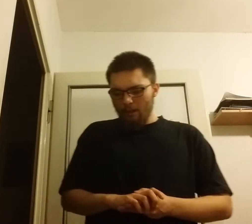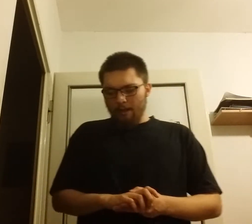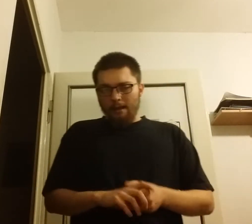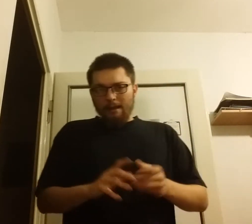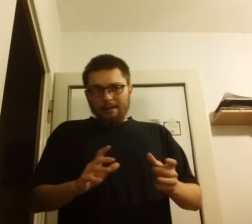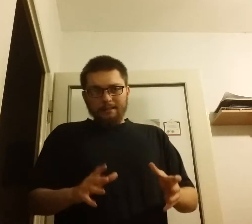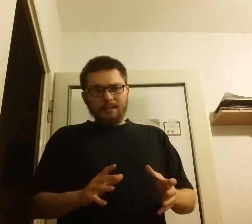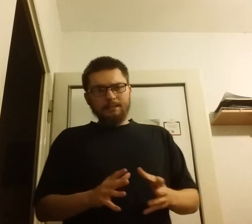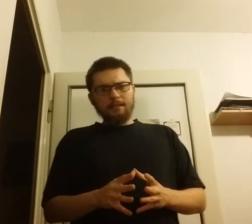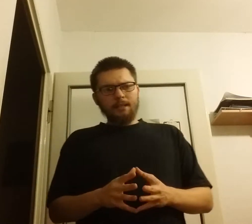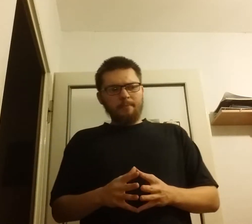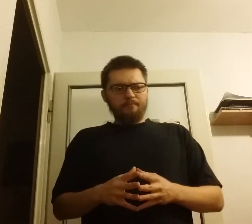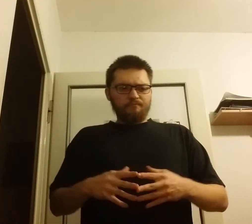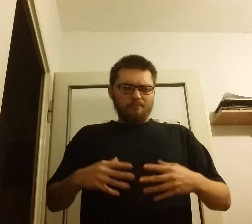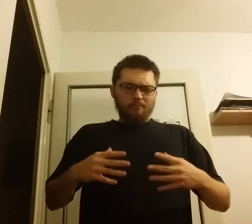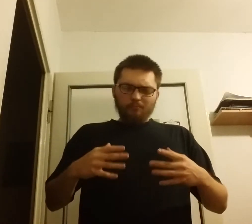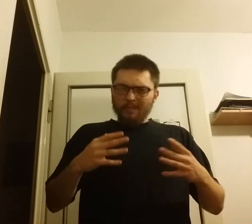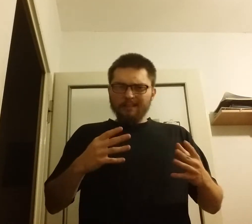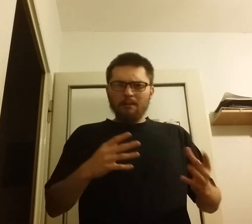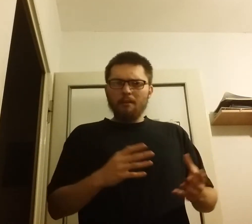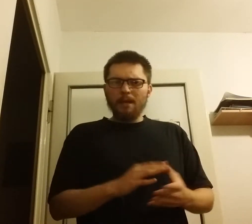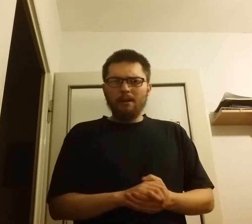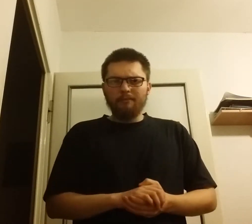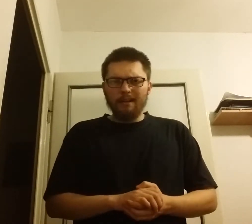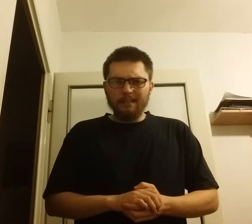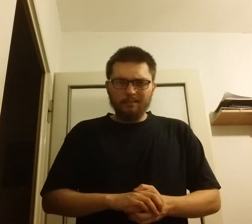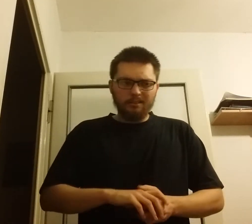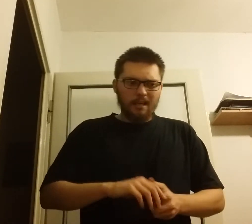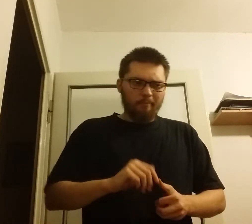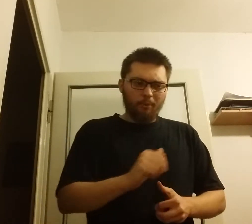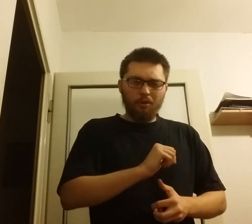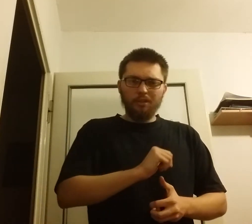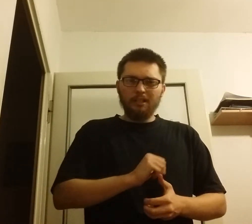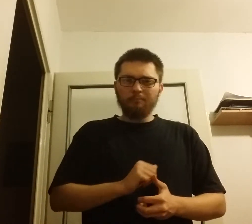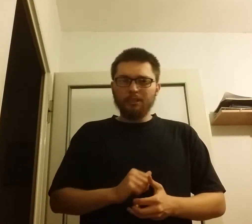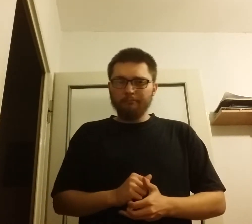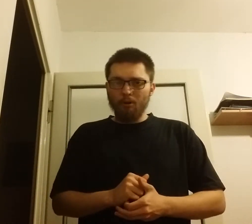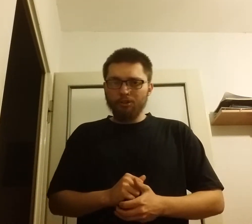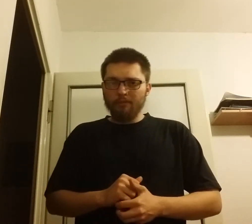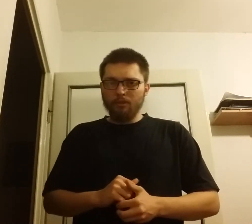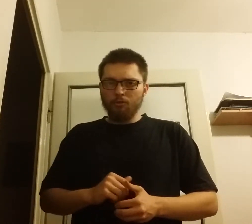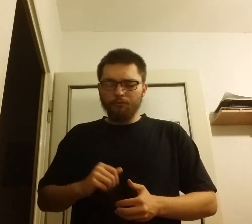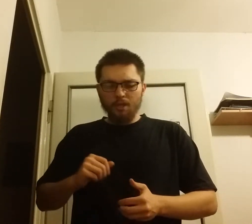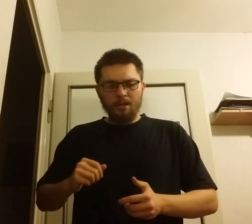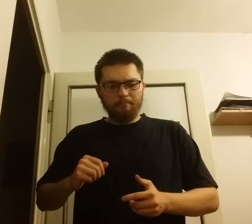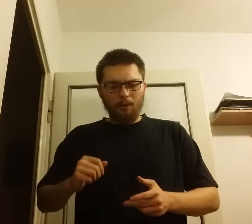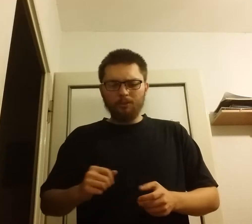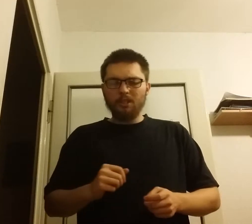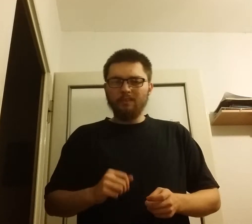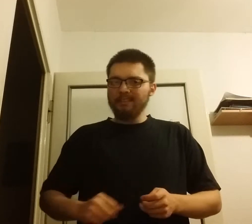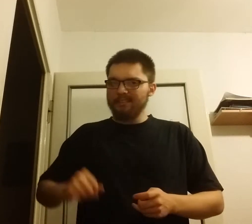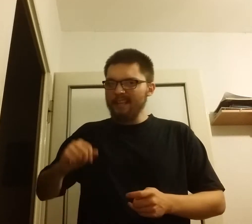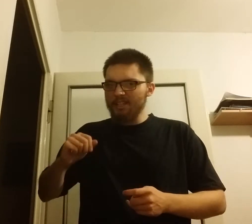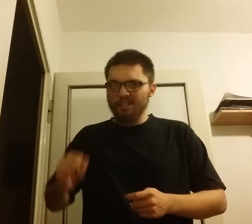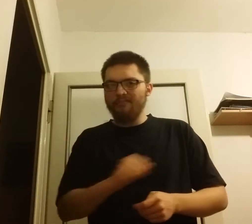Niestety ta cała Biała Gwardia zostaje pokonana przez bolszewików i bolszewice z jeszcze